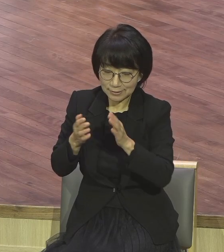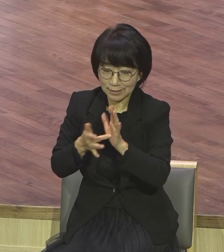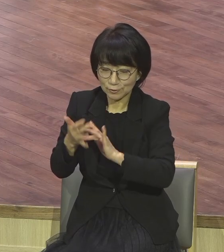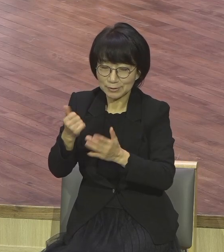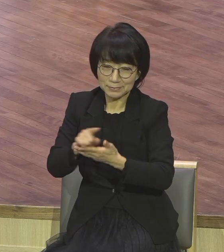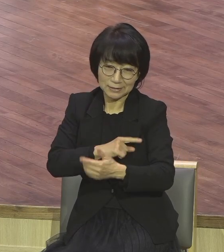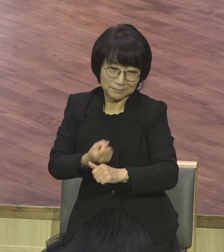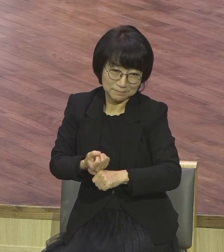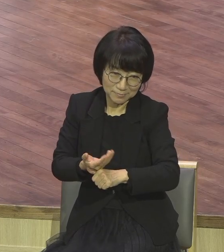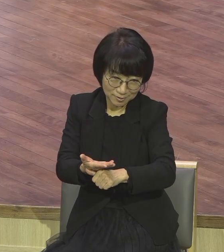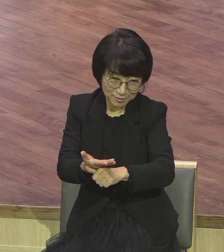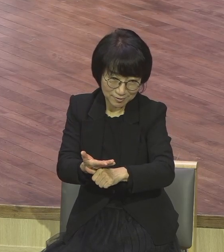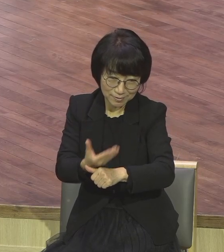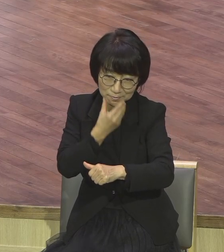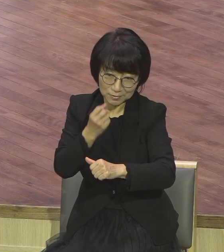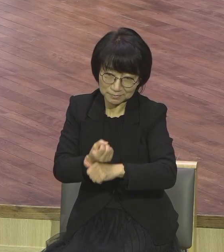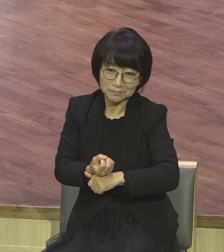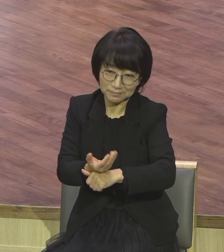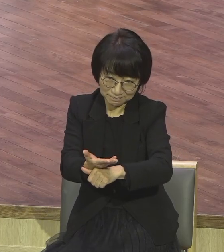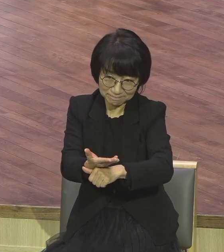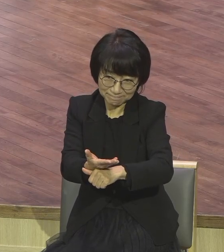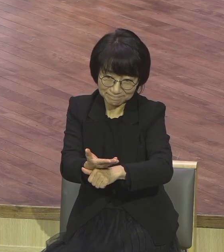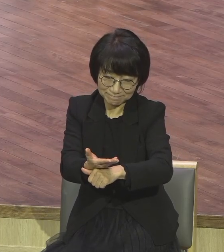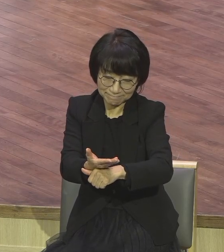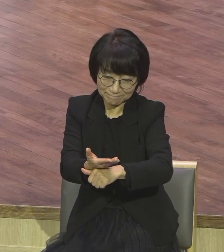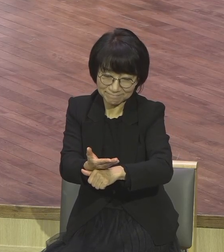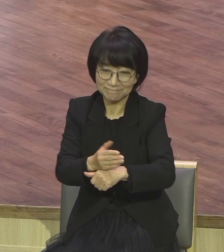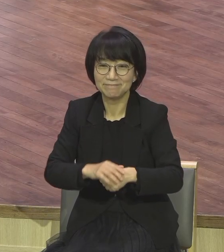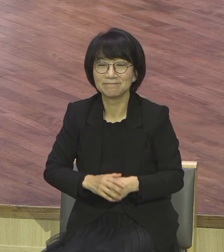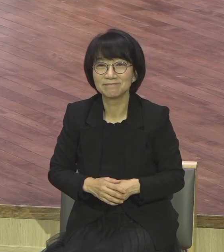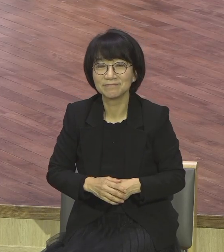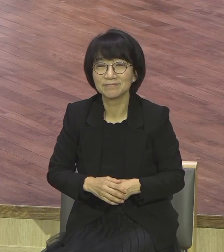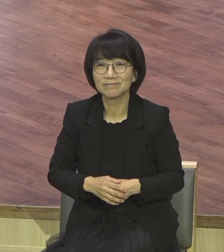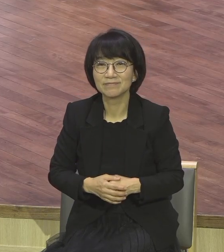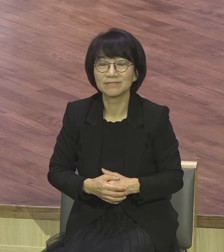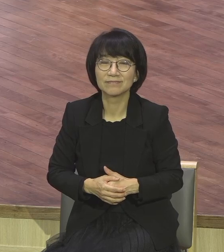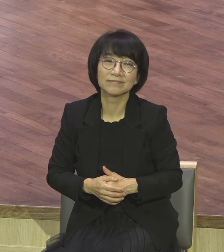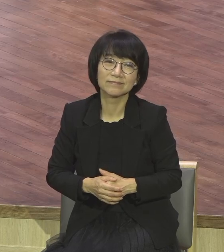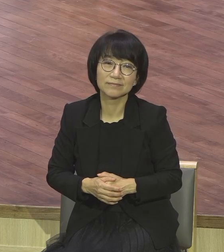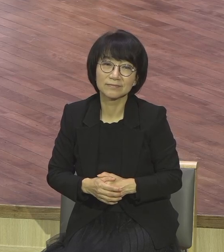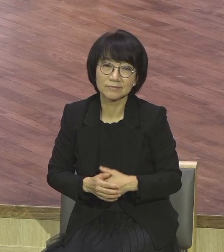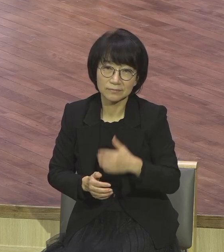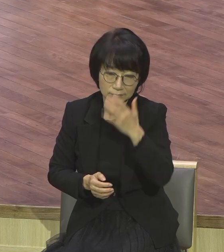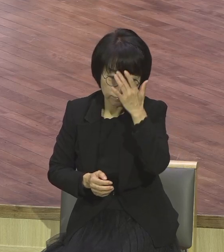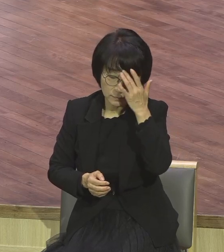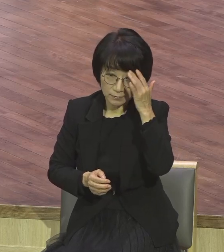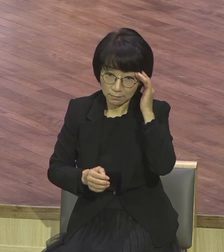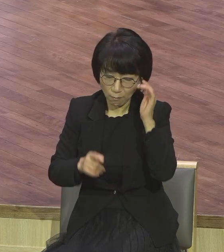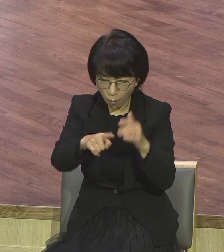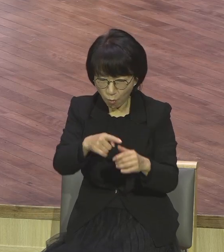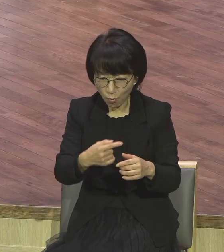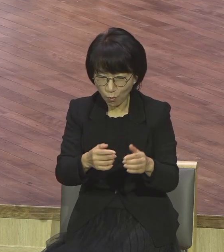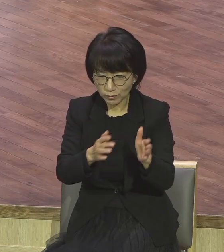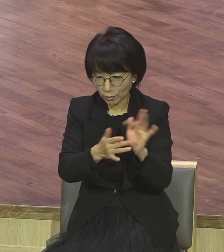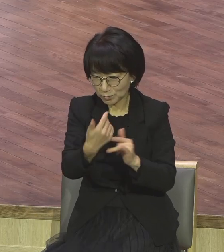말하는 거예요 그냥 내게 있는 것으로 이게 뭐가 어렵냐고요 그렇게 말하는 건데 결과는 신경 쓰지 말라고요 하나님 말아서 아시니까